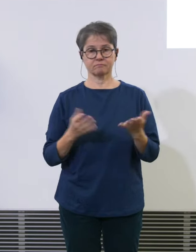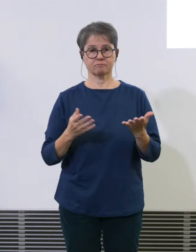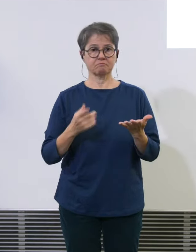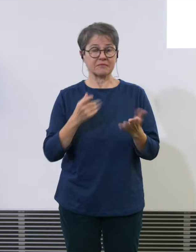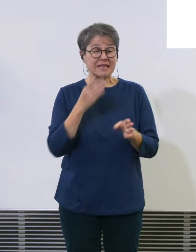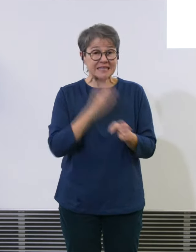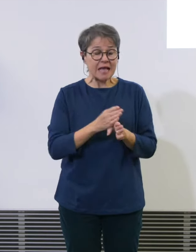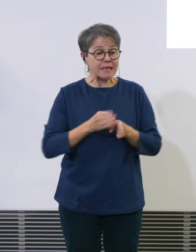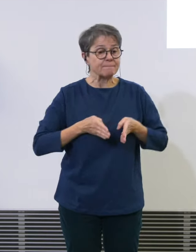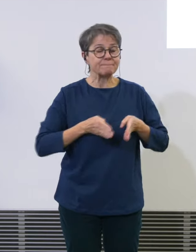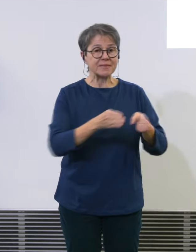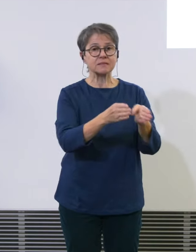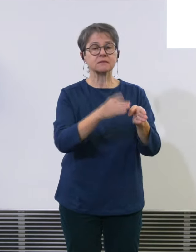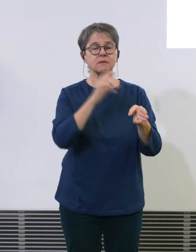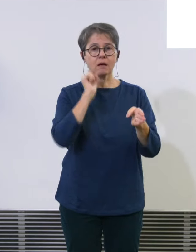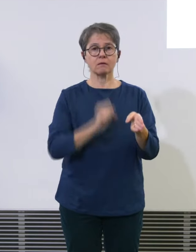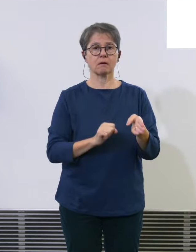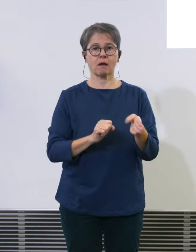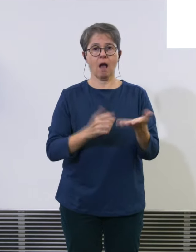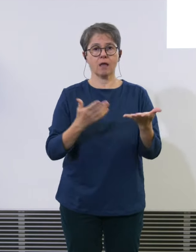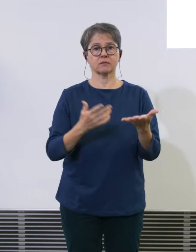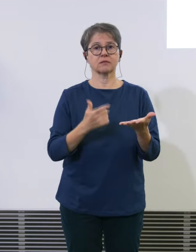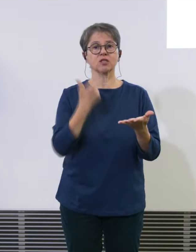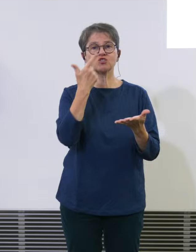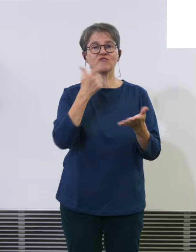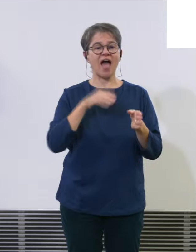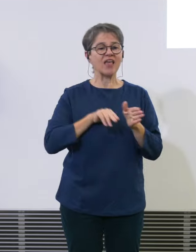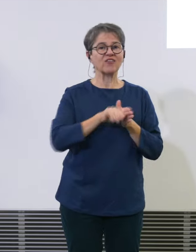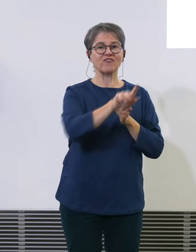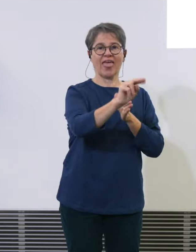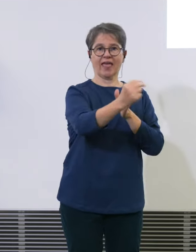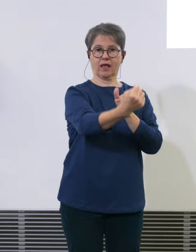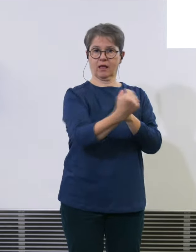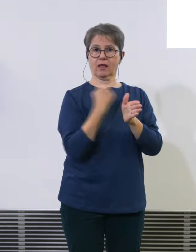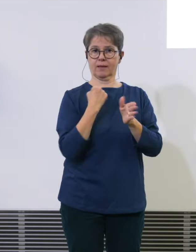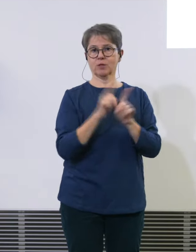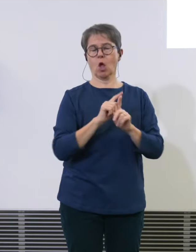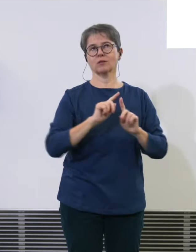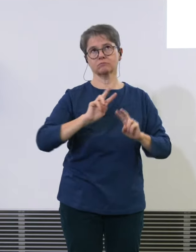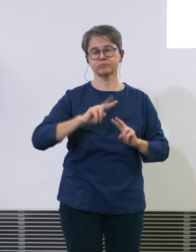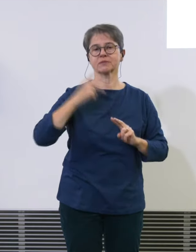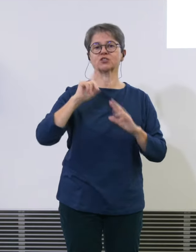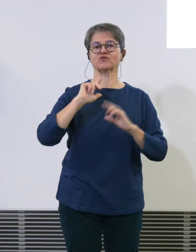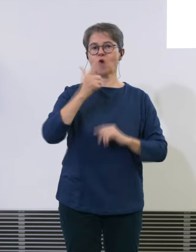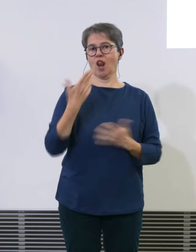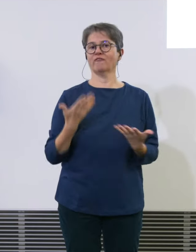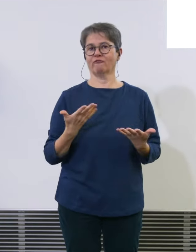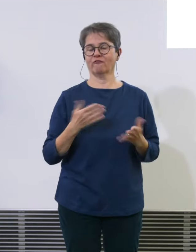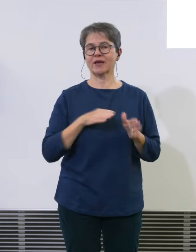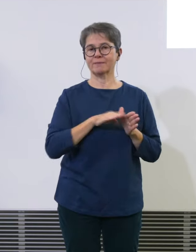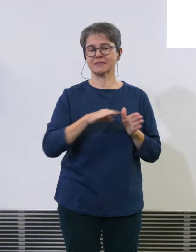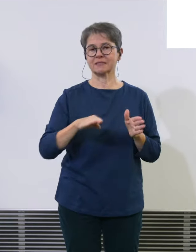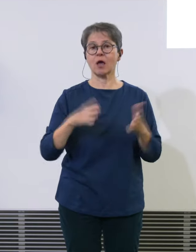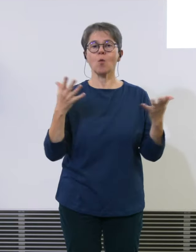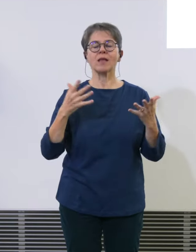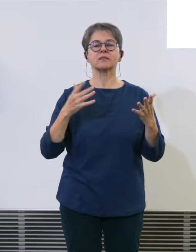von zweien Wegen brauchen. Also das sind zwölf Pisten. Wenn man parallel Betrieb hat, nehmen wir einfach hier an, dass man